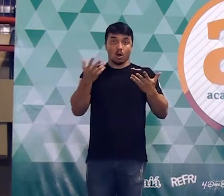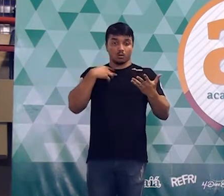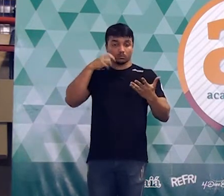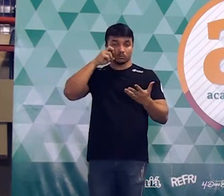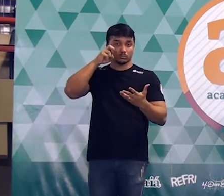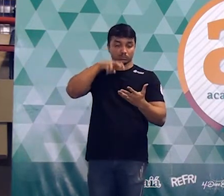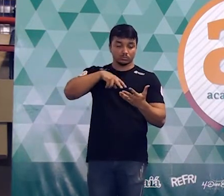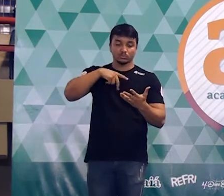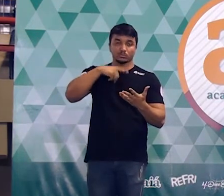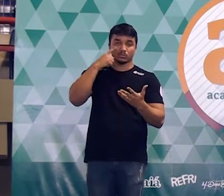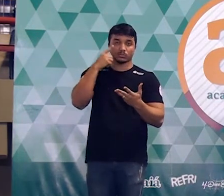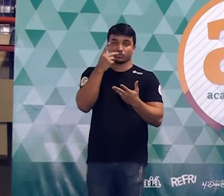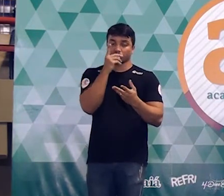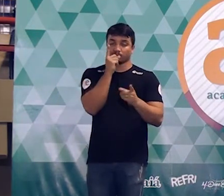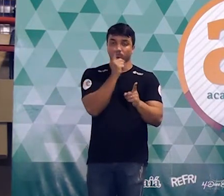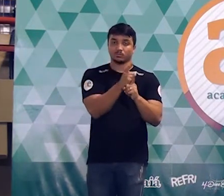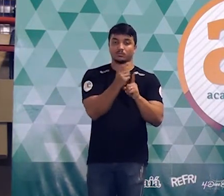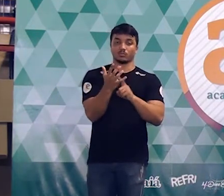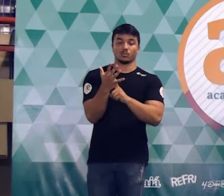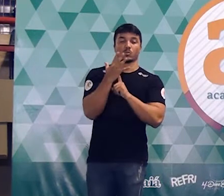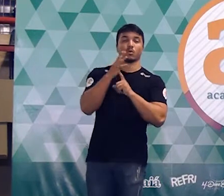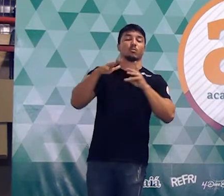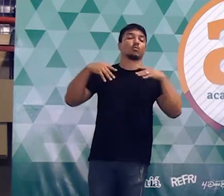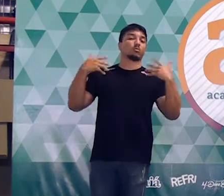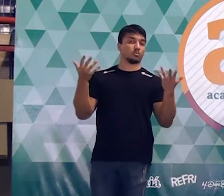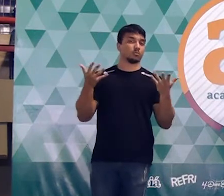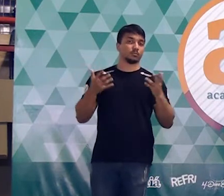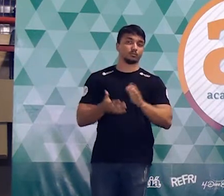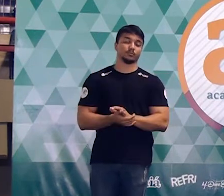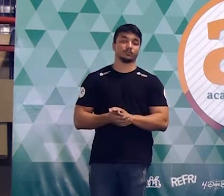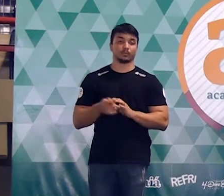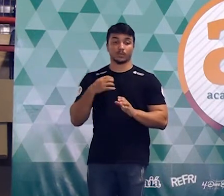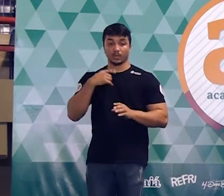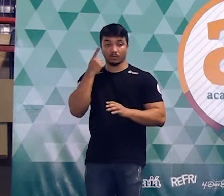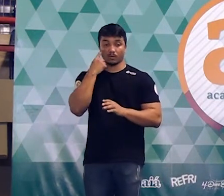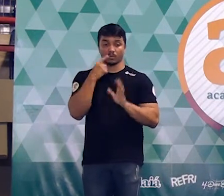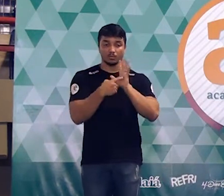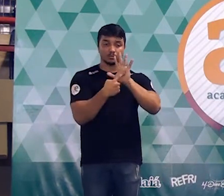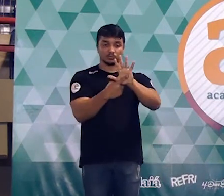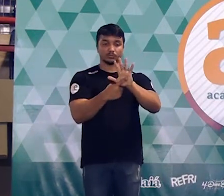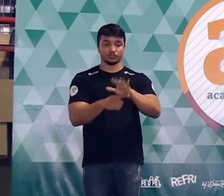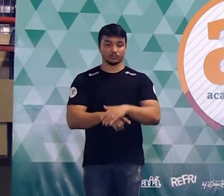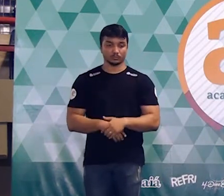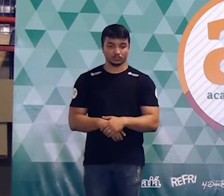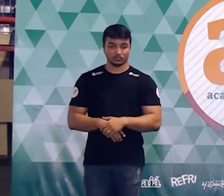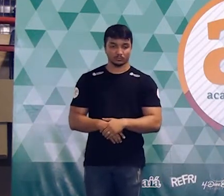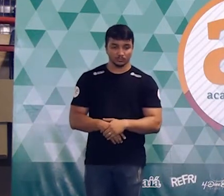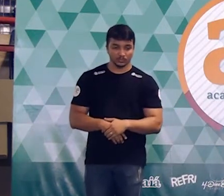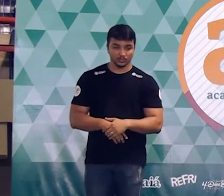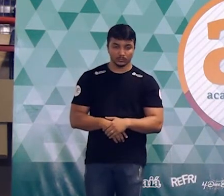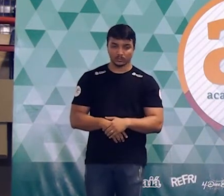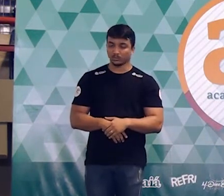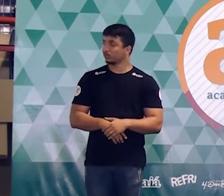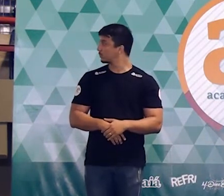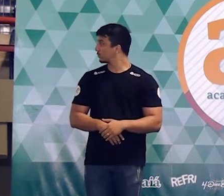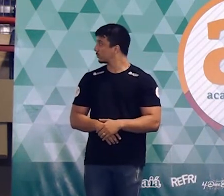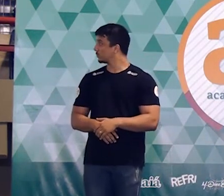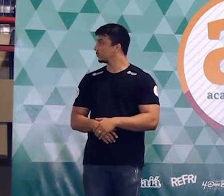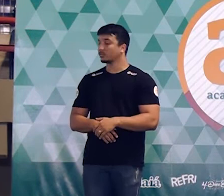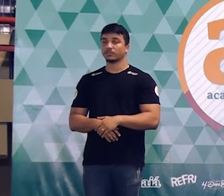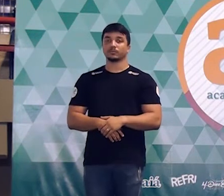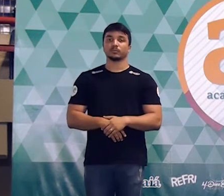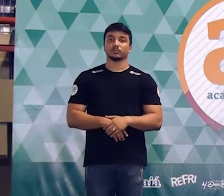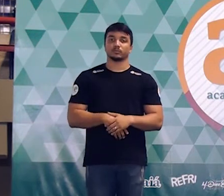que esse setor circular vai indicar. E aí, vão ver que nessa figura tem a indicação do ângulo. Bem, vamos ver aqui de novo.